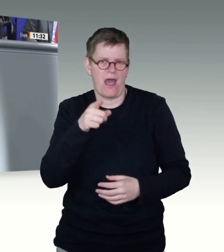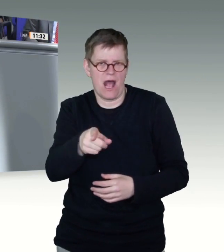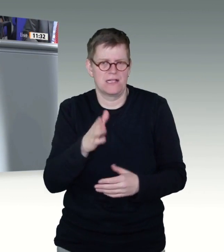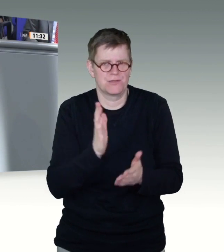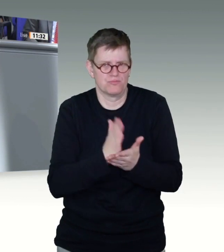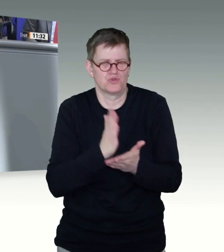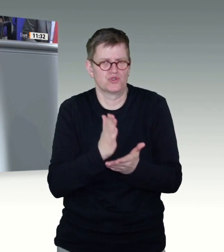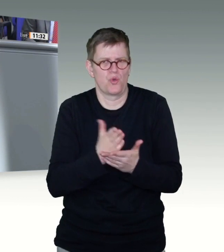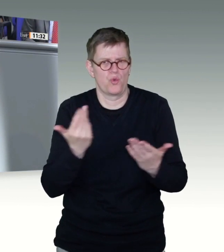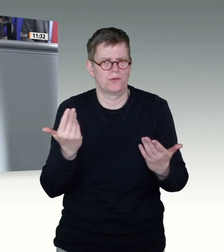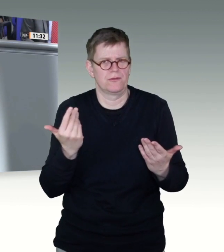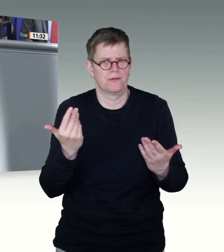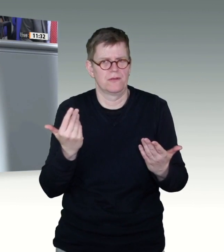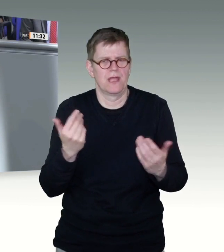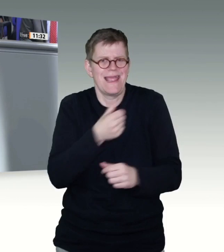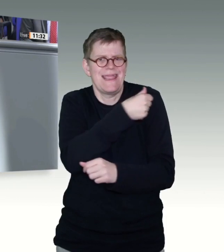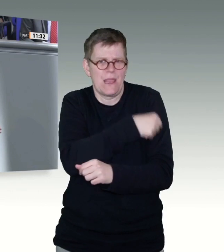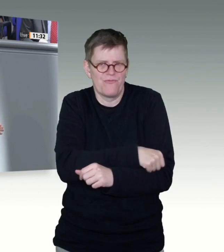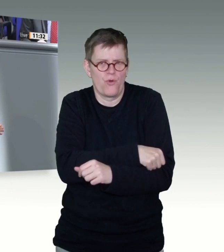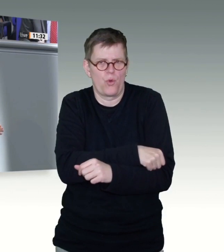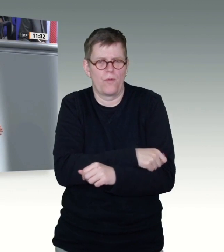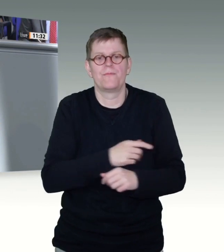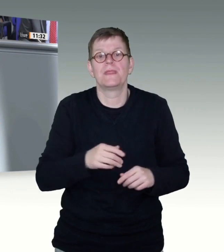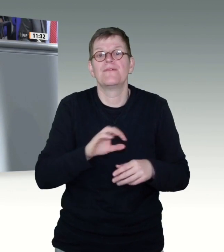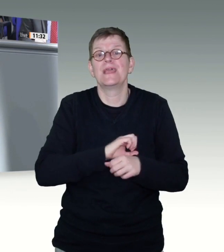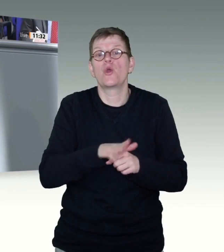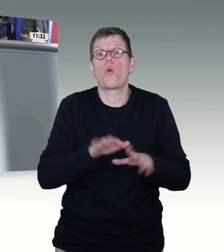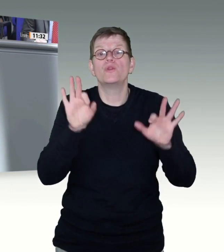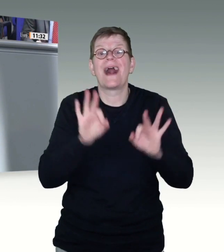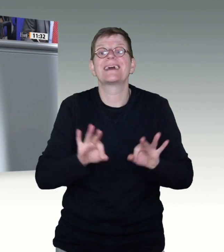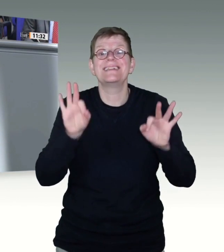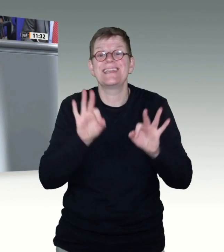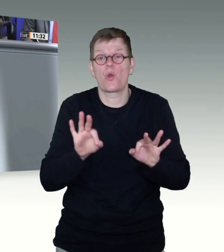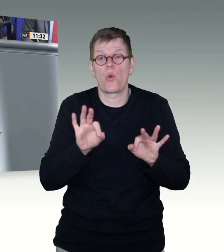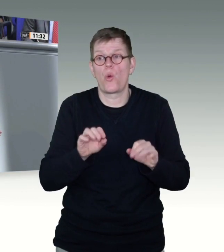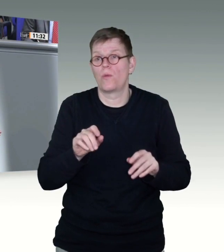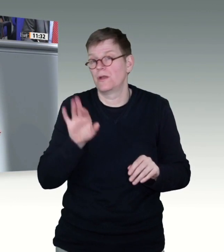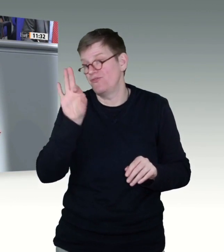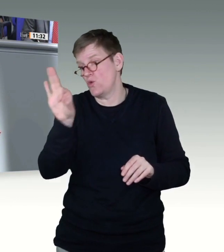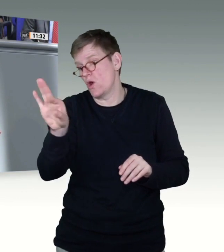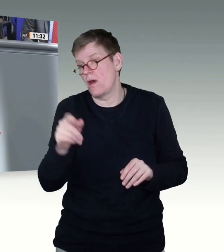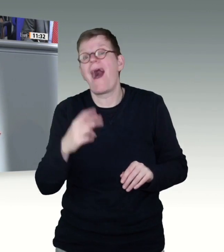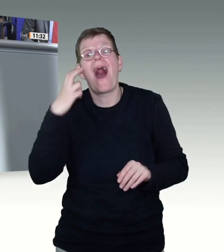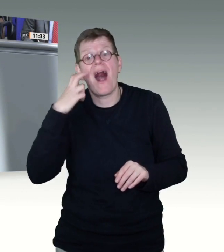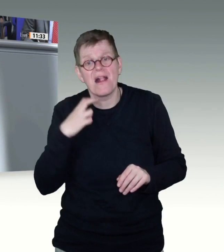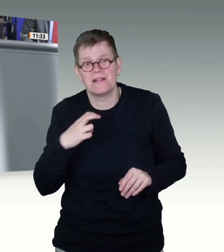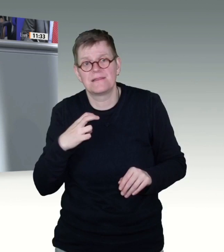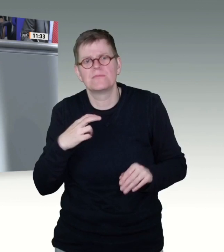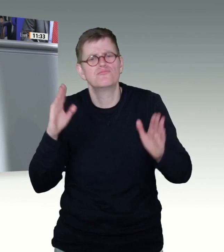Hochbetagten ist deutlich reduziert worden. Frau Dittmar hat es eben angesprochen. Bis Ende der Woche haben wir über 11 Millionen